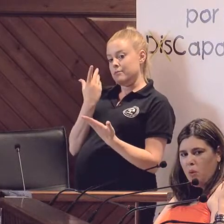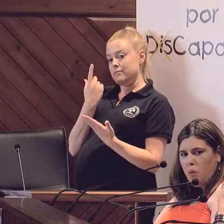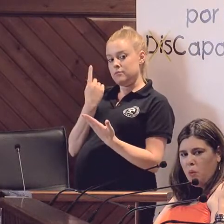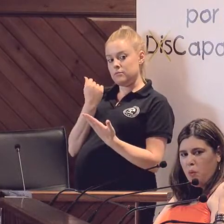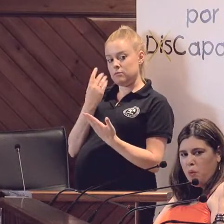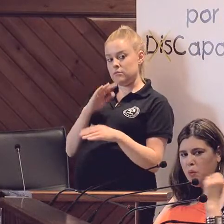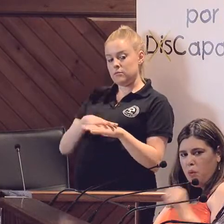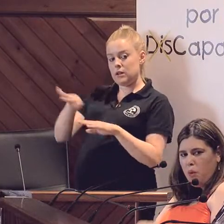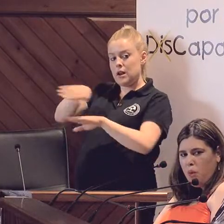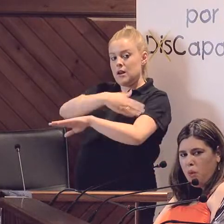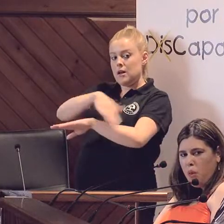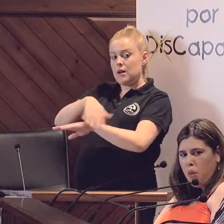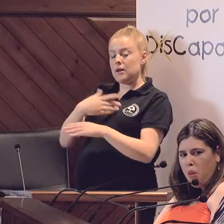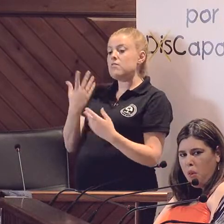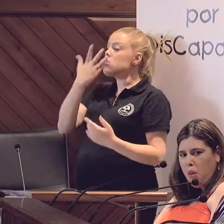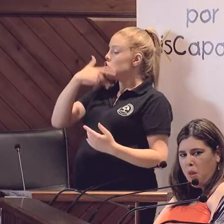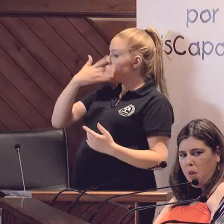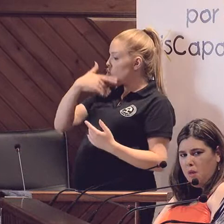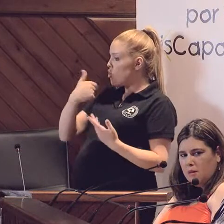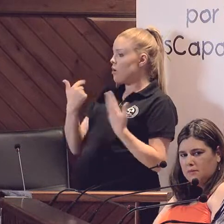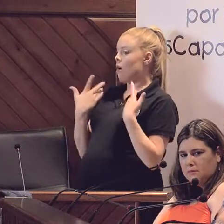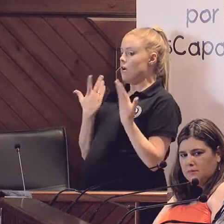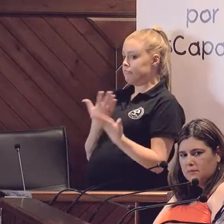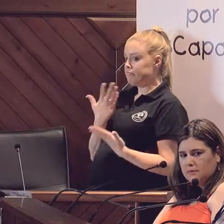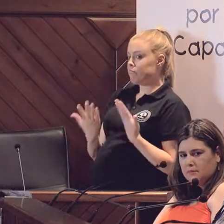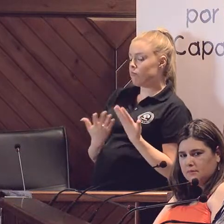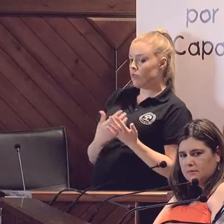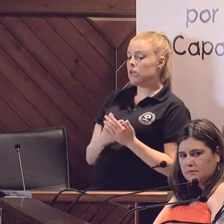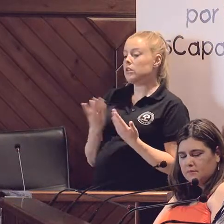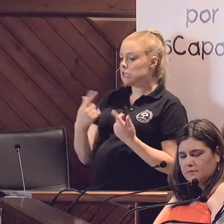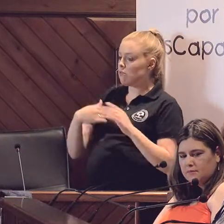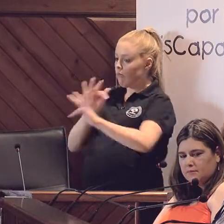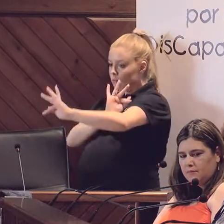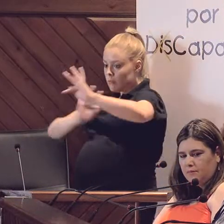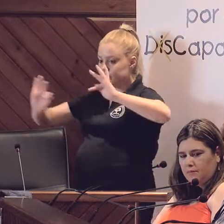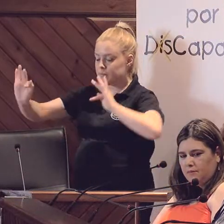poder estar en la calle y que la gente nos conozca y se ponga en nuestra situación.